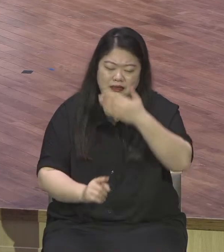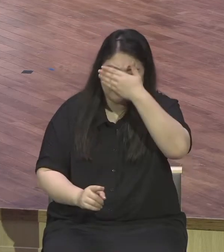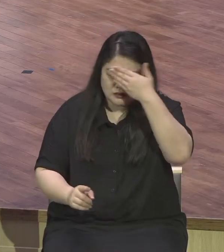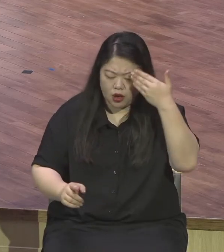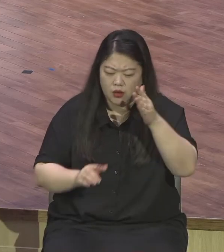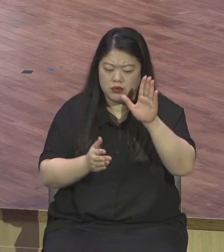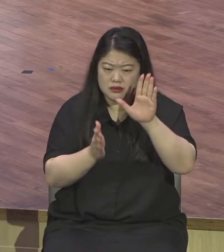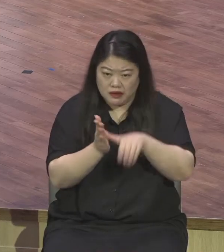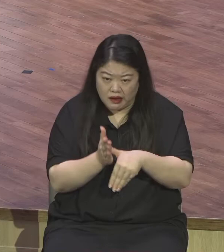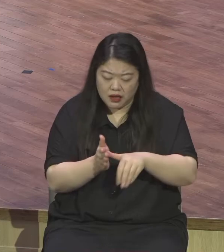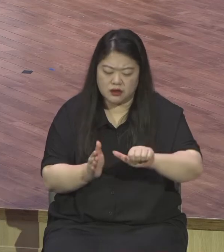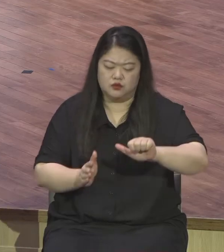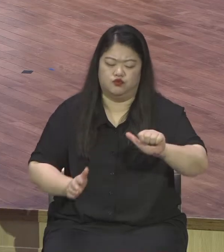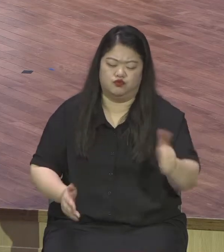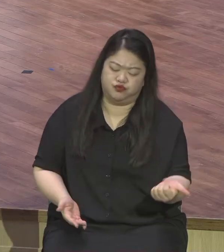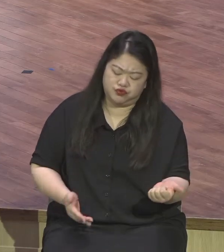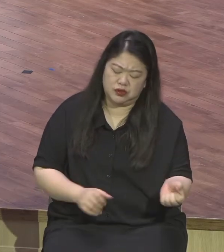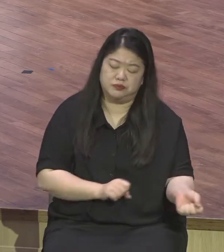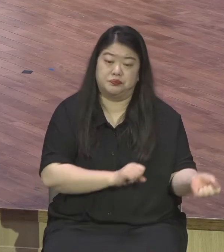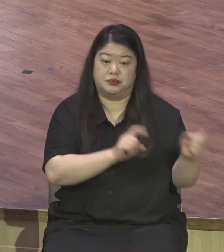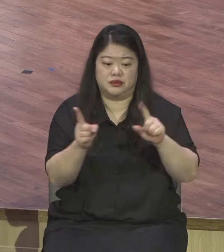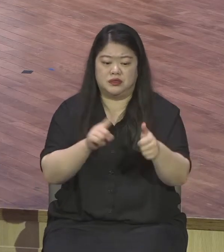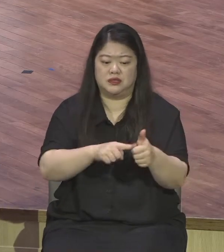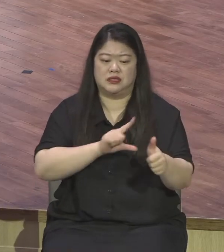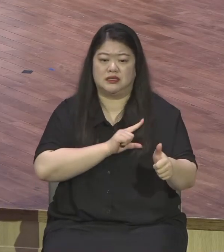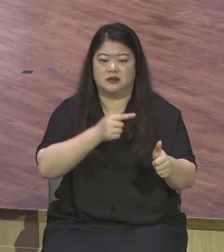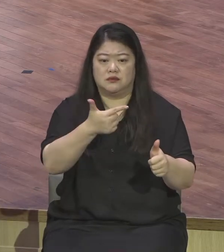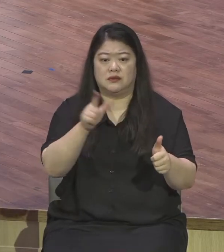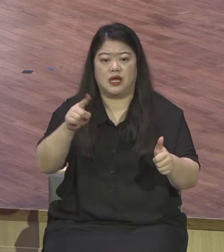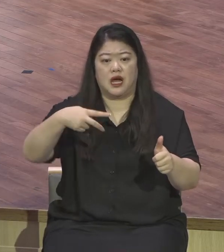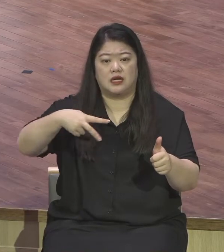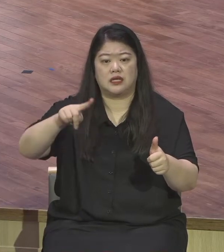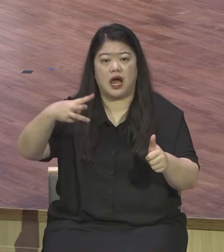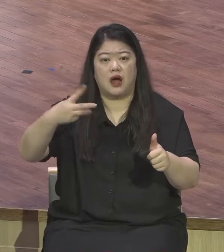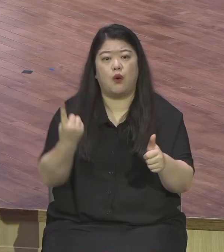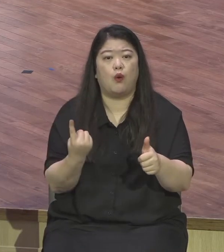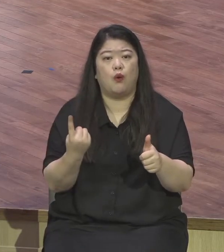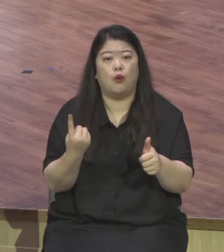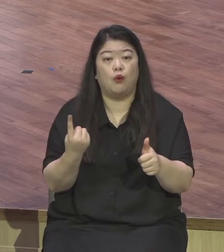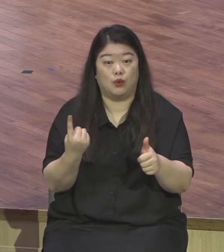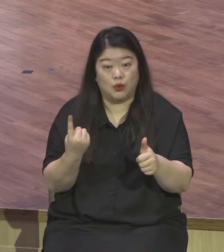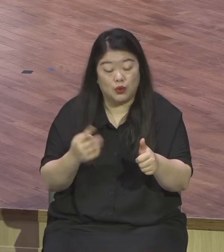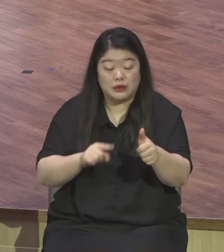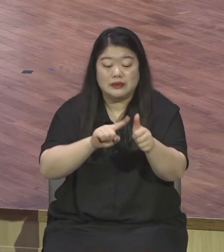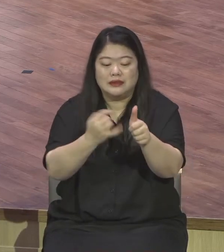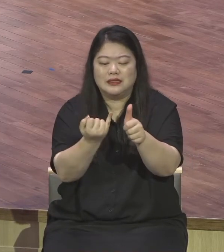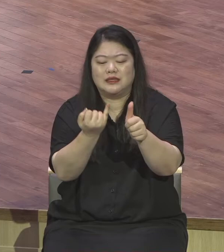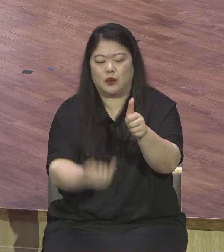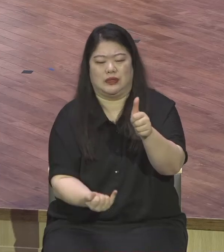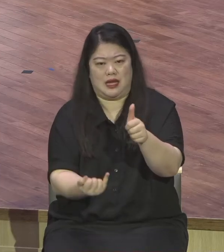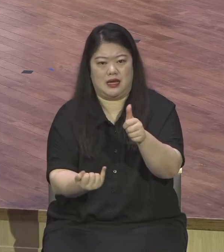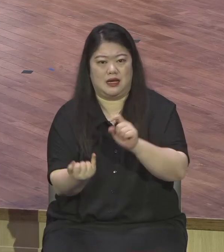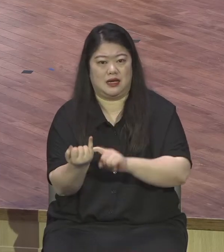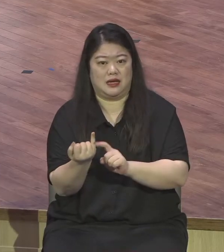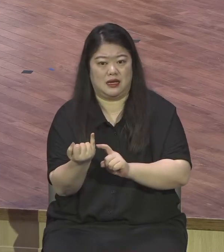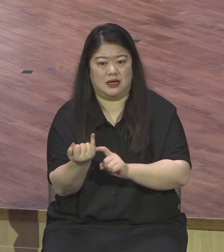나사로의 동생 마리아예요. 마리아라는 말이 이리 많지요. 우리나라도 옛날에 영자,